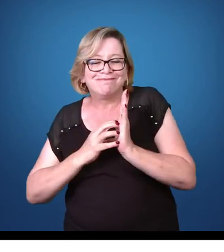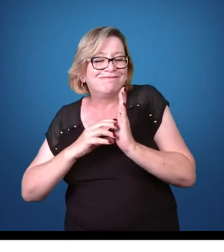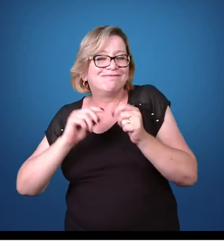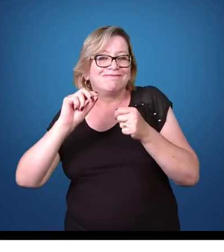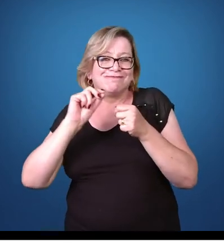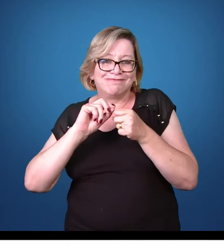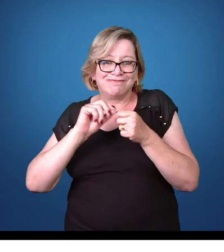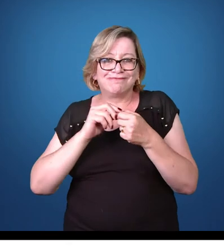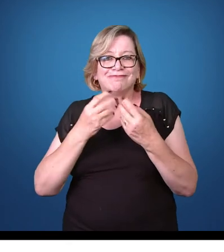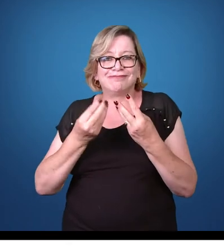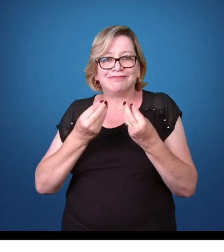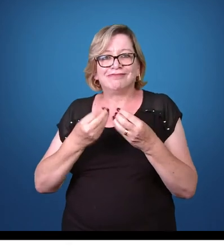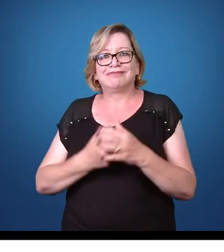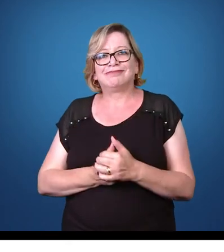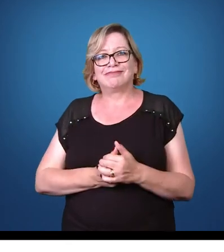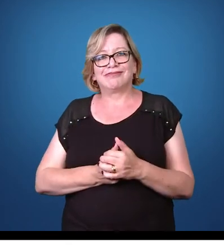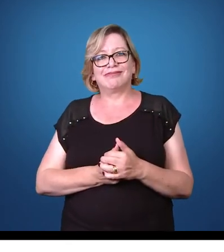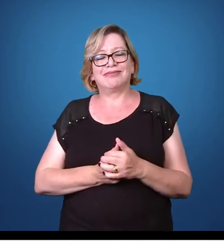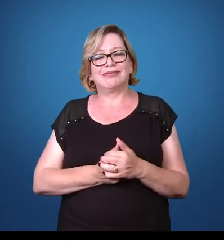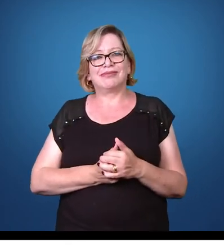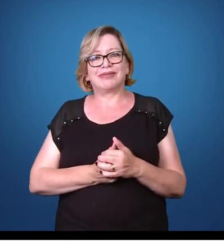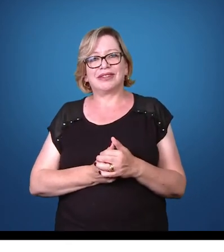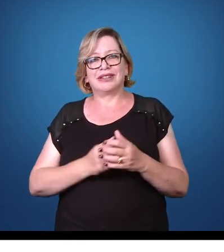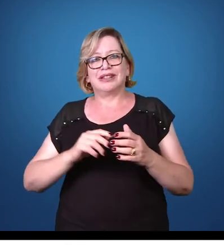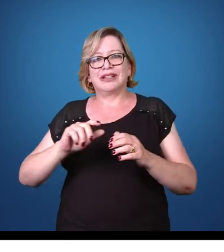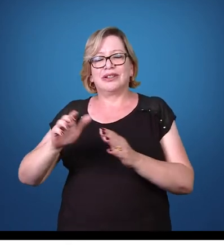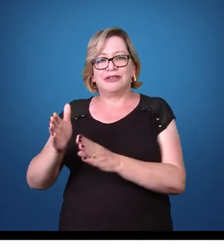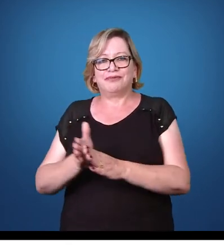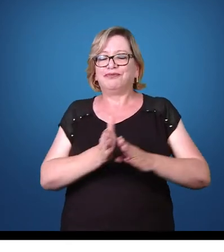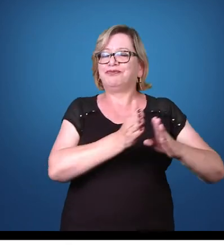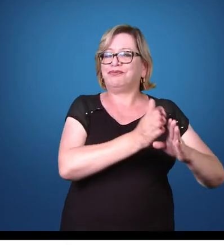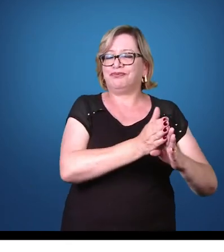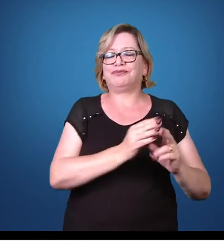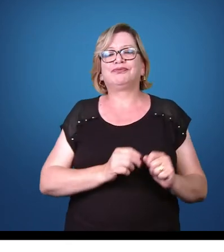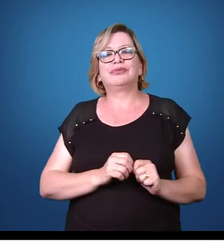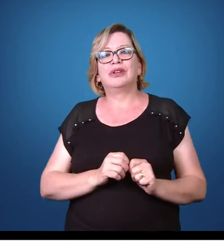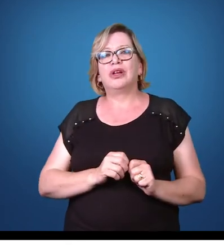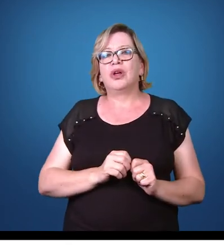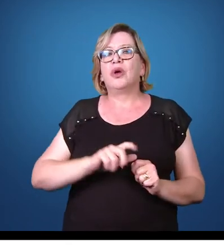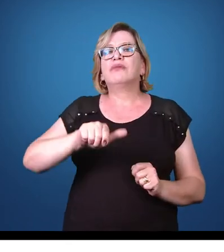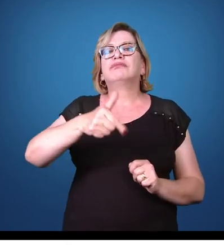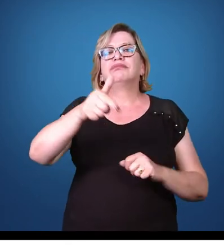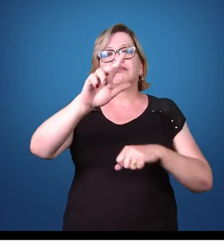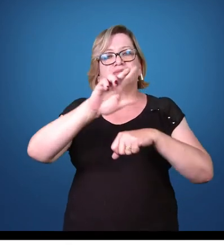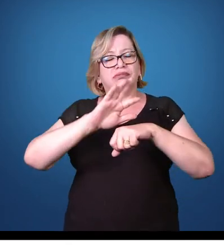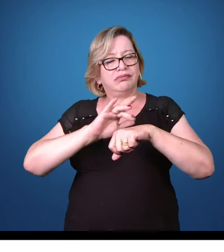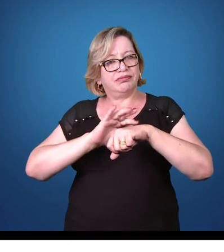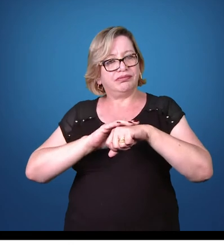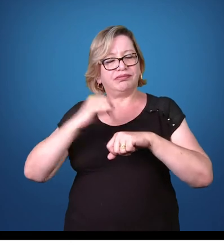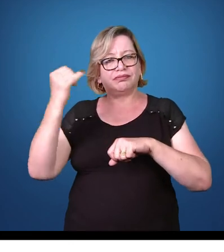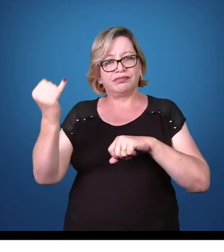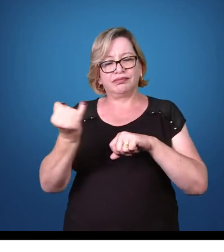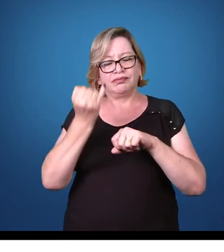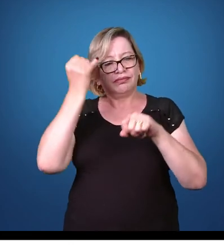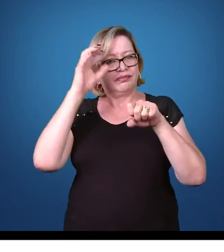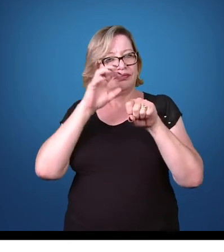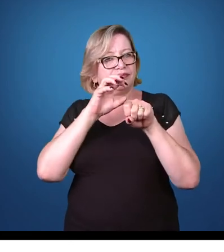esse alimento contaminado. A outra doença que tem uma grande importância na parasitologia,